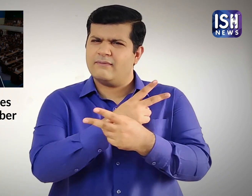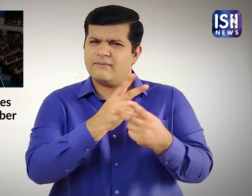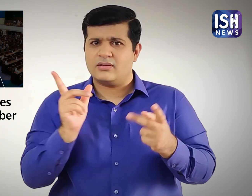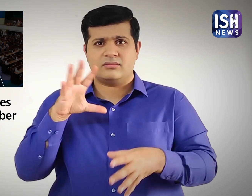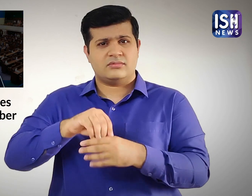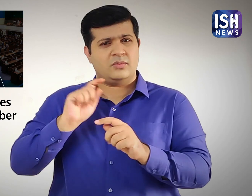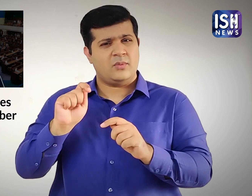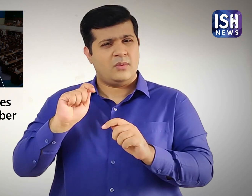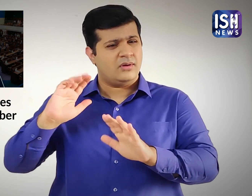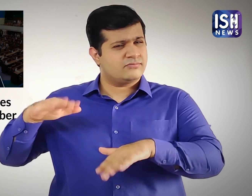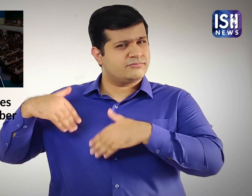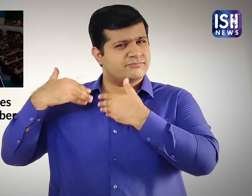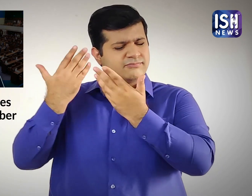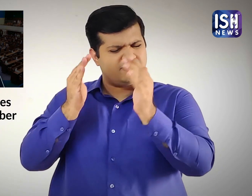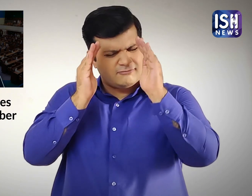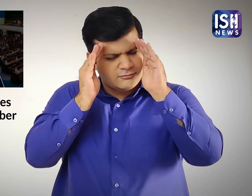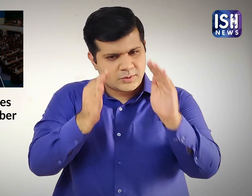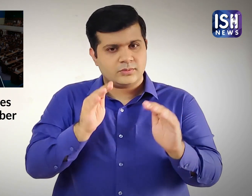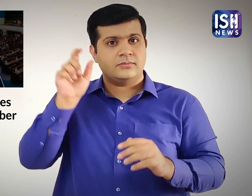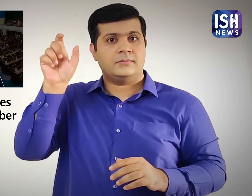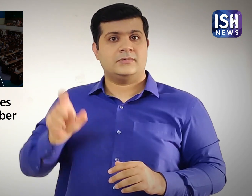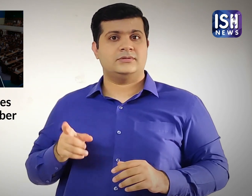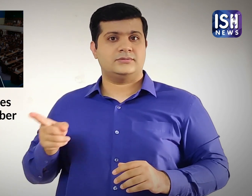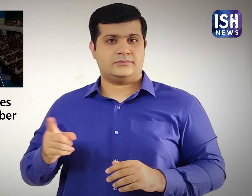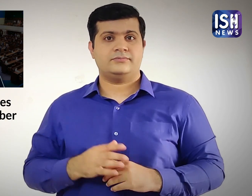है।